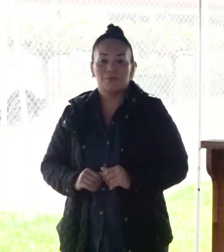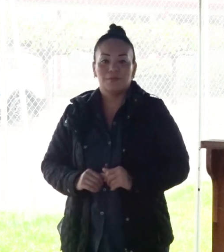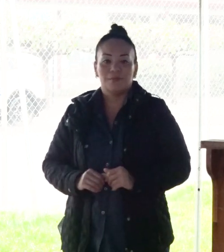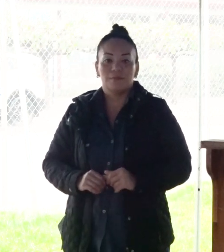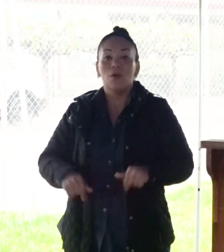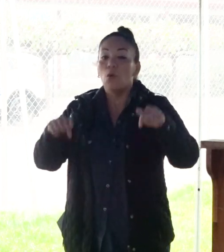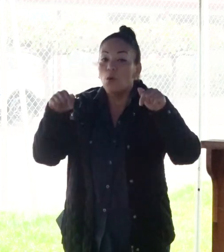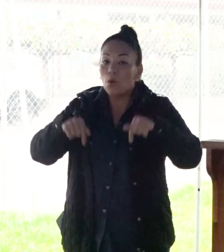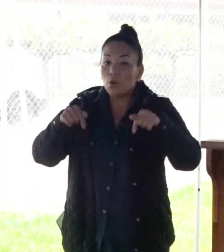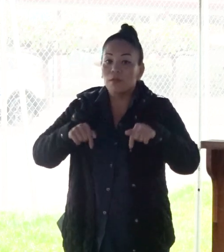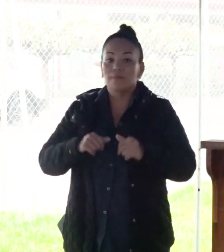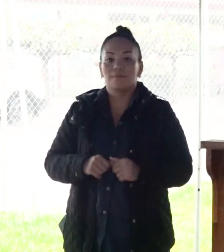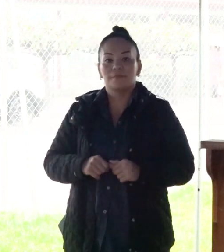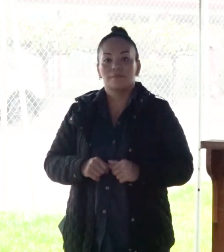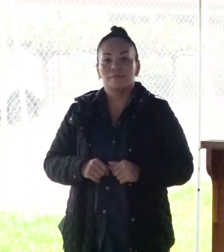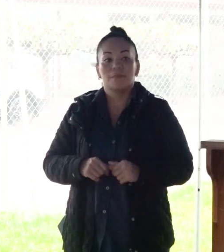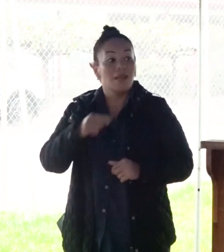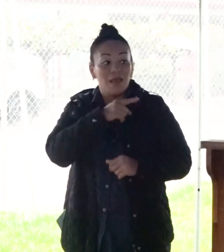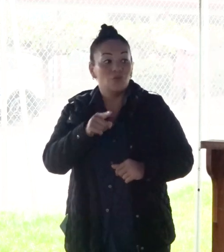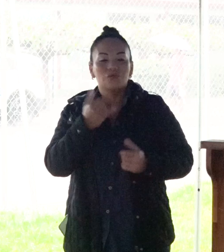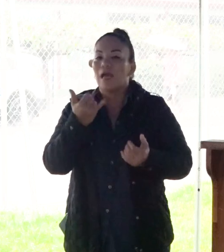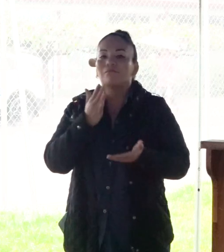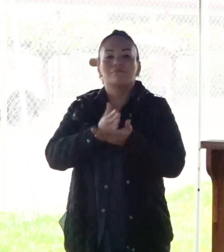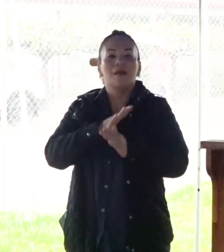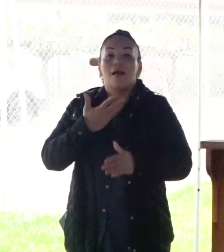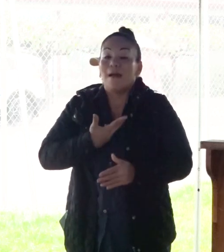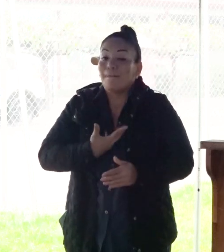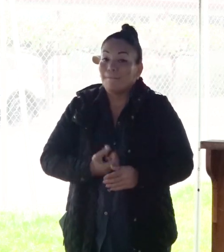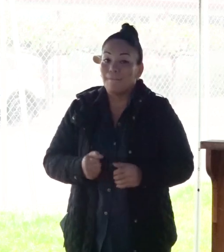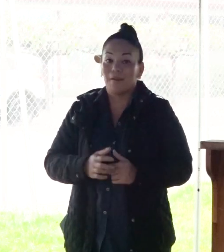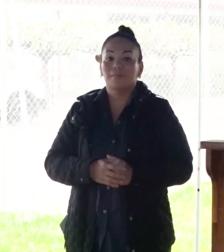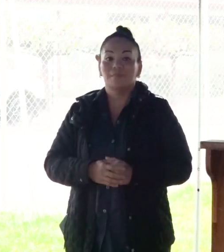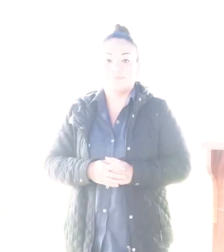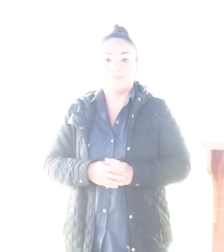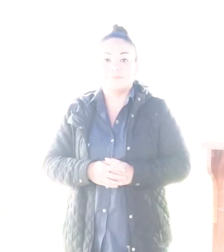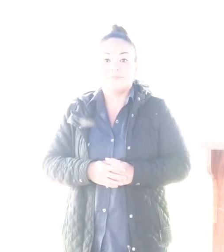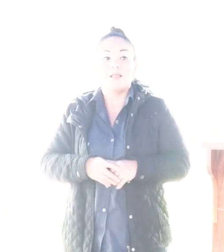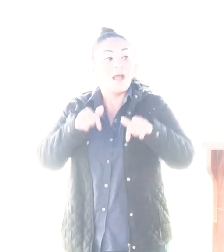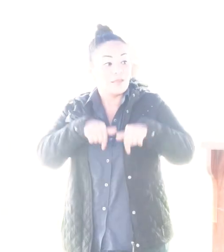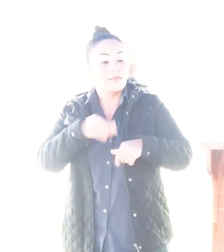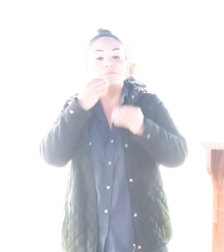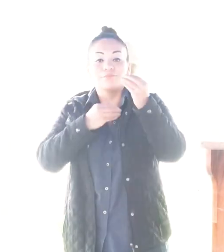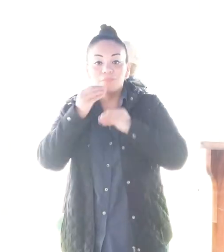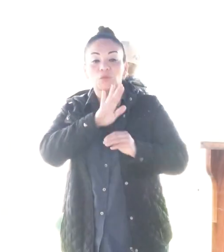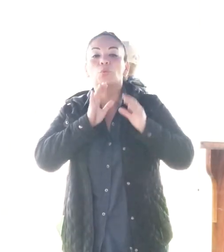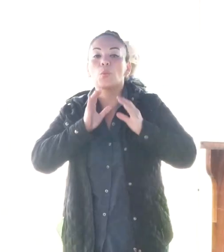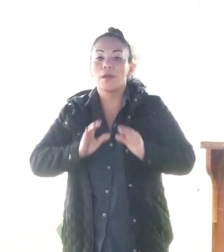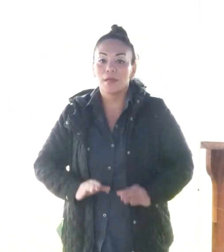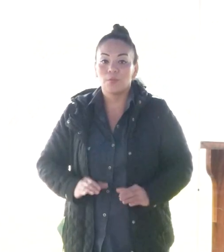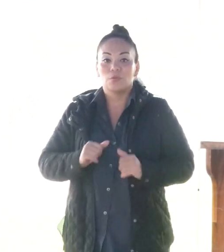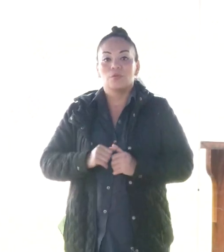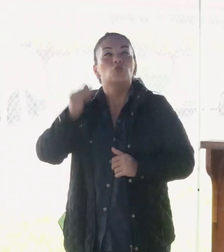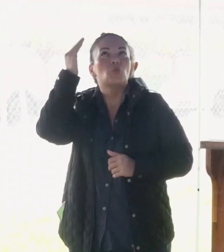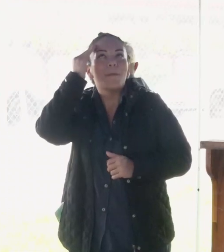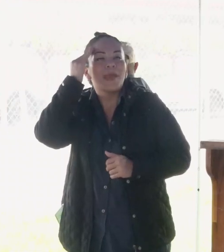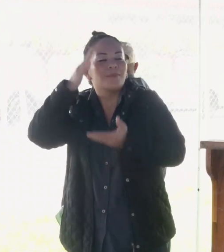hoy ya no tendrán hambre y alimentarán aquí sus cuerpos y